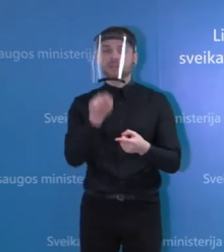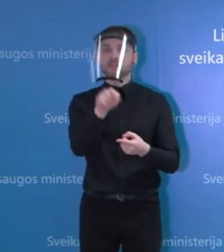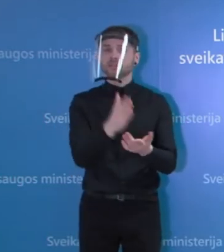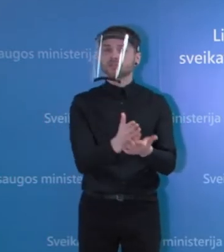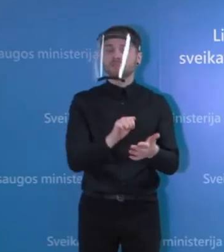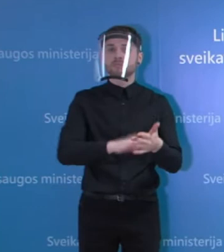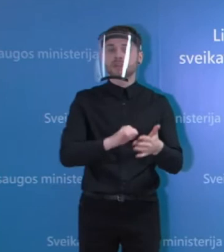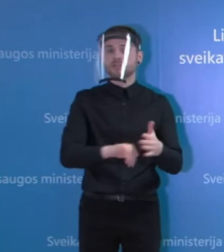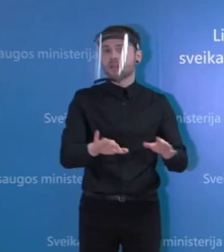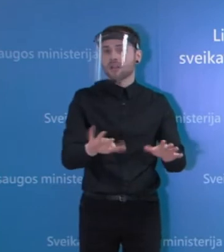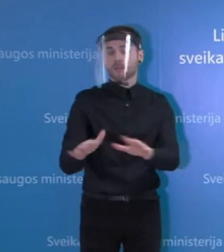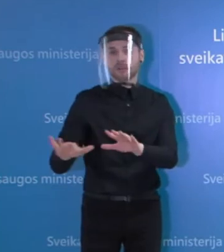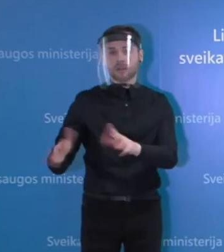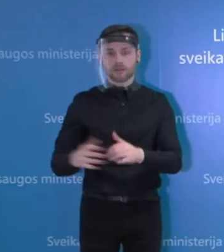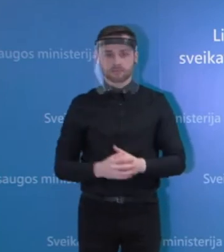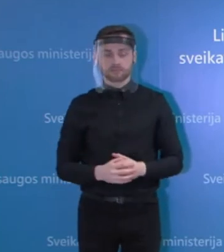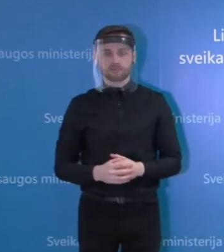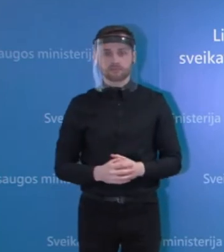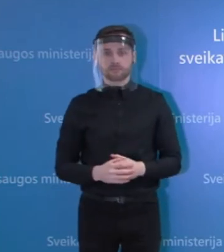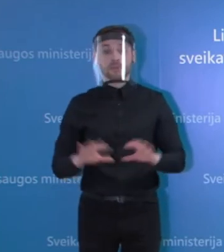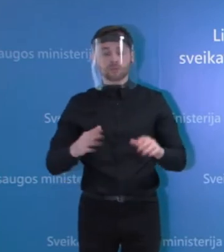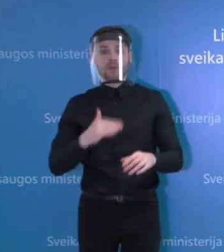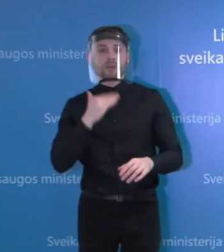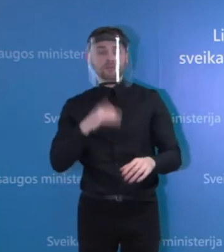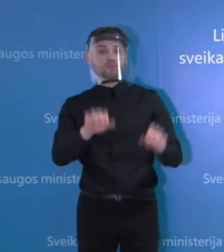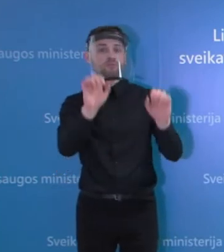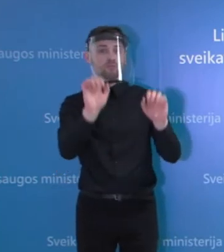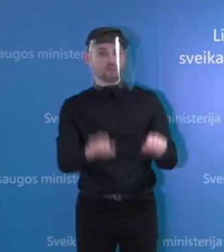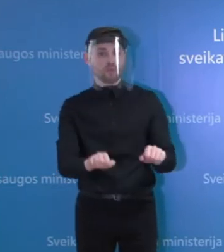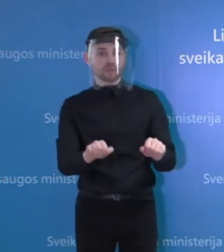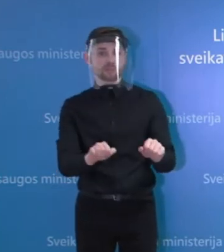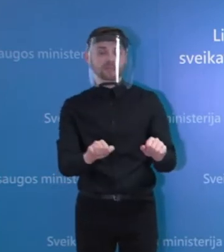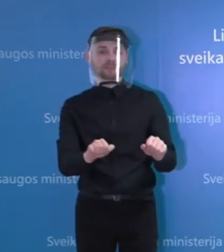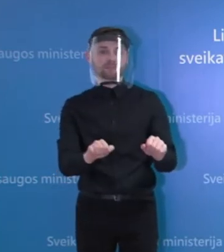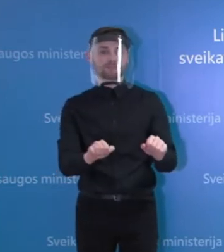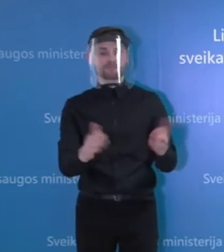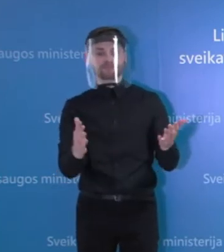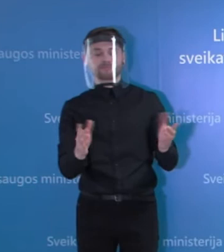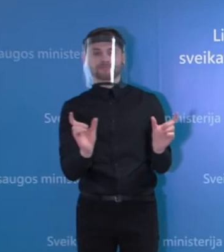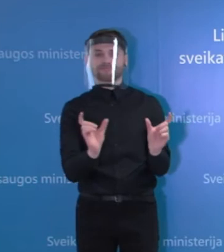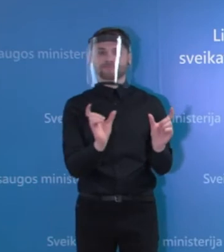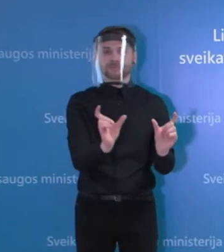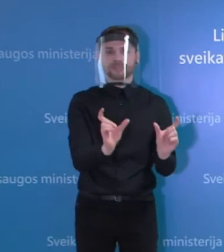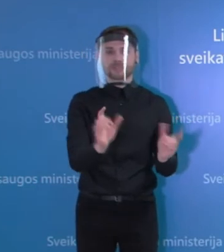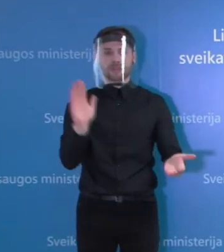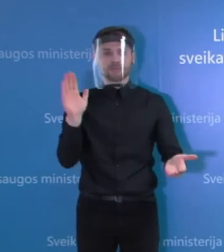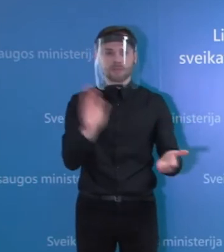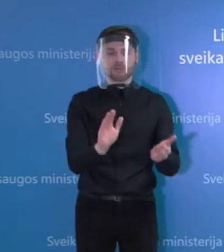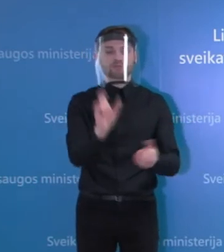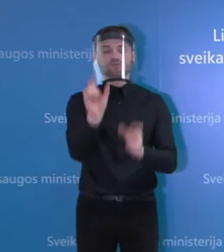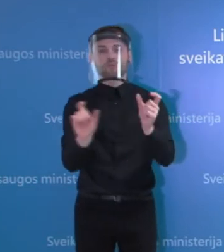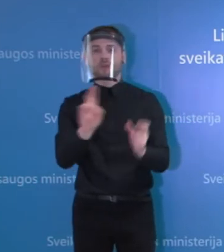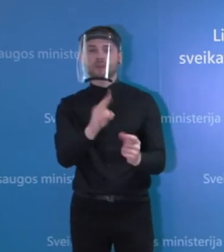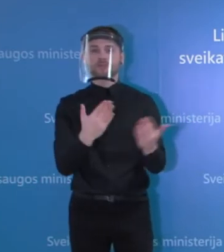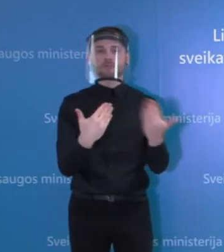Tai jeigu įmanoma yra identifikuoti žydinius, jeigu galima jos lokalizuoti, jeigu galima nustatyti kontaktus